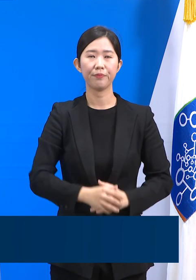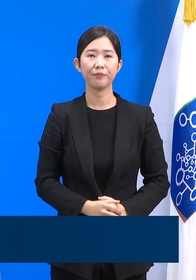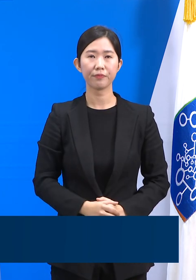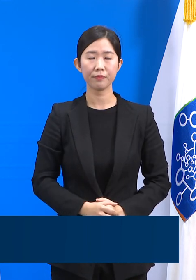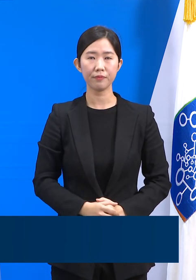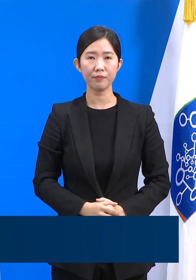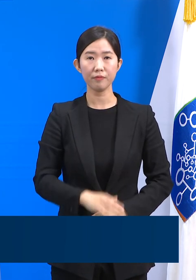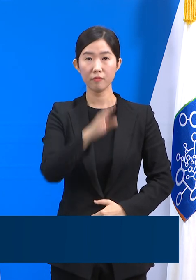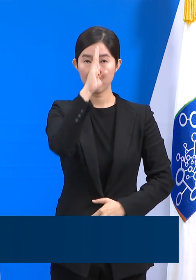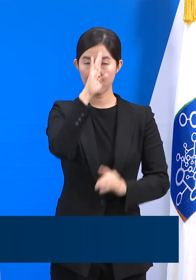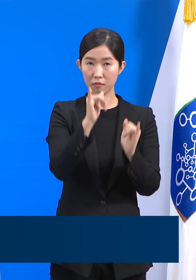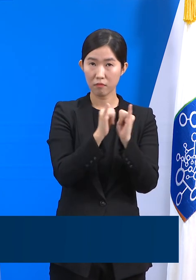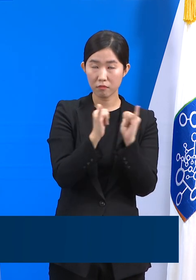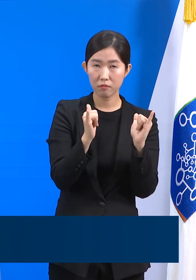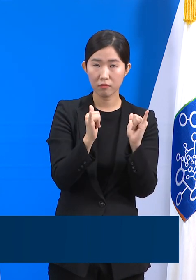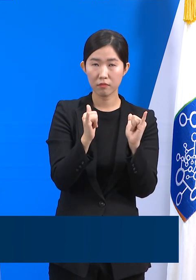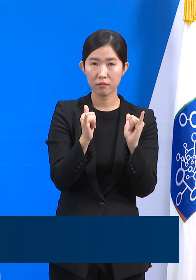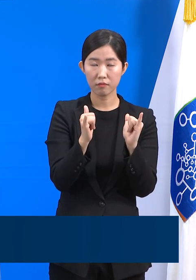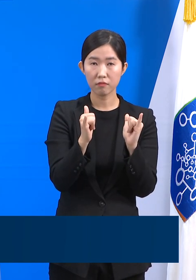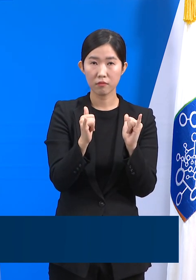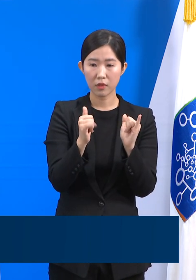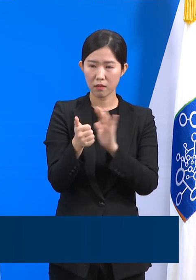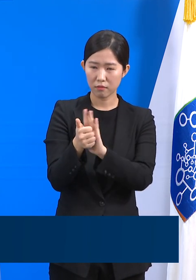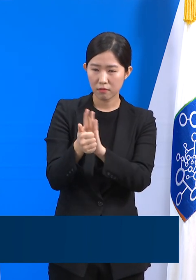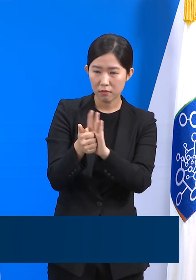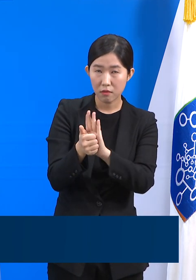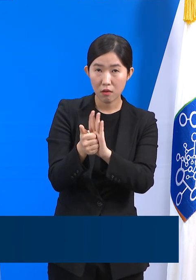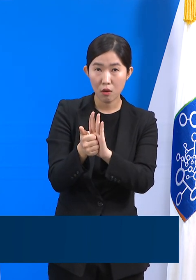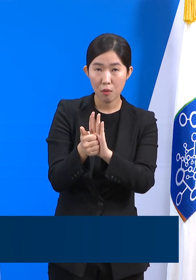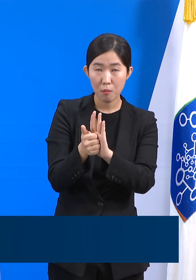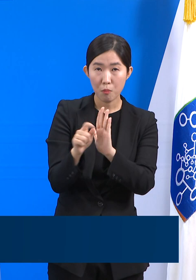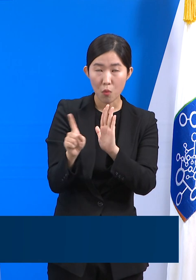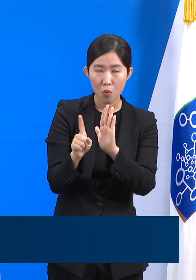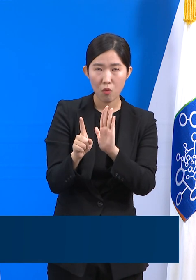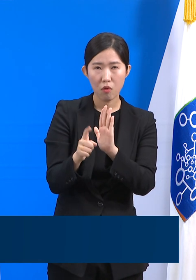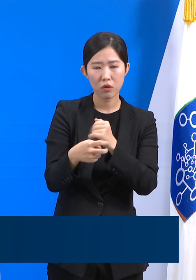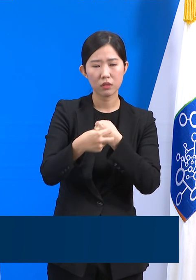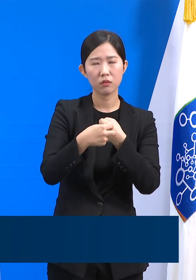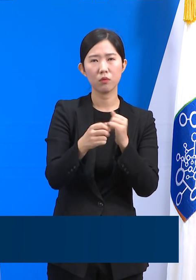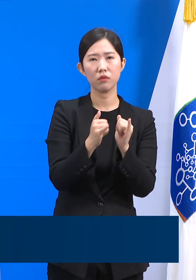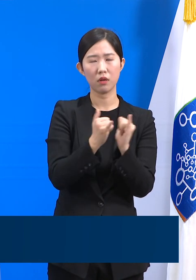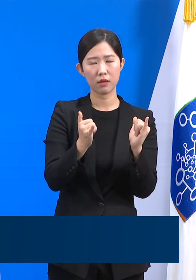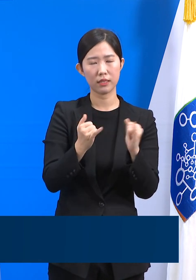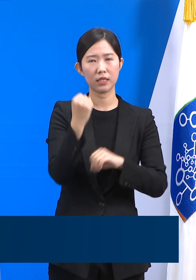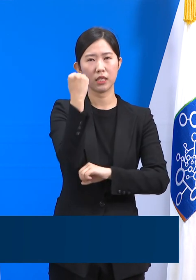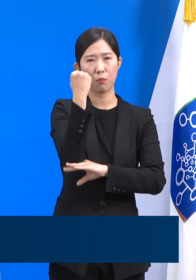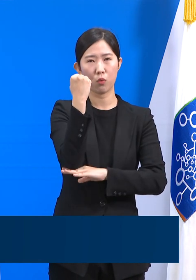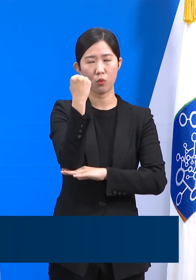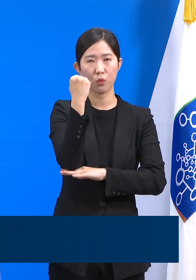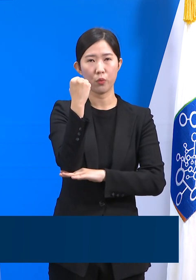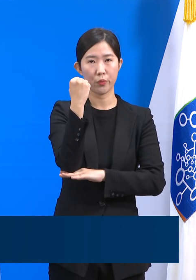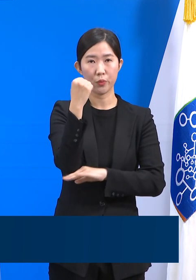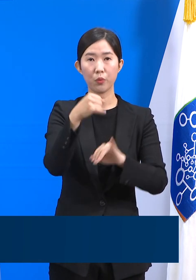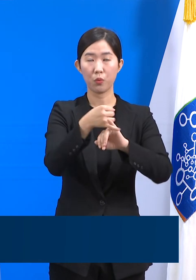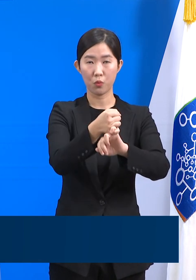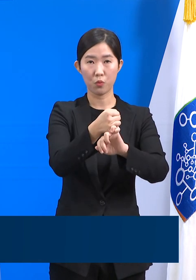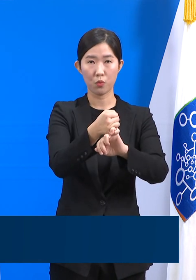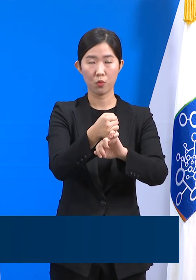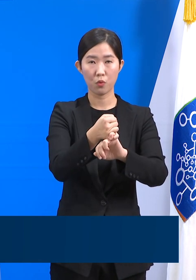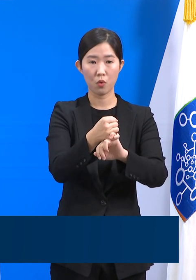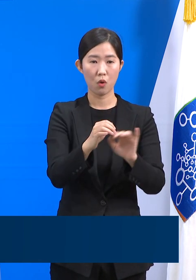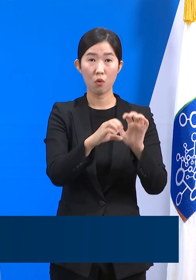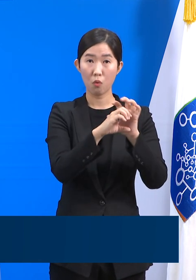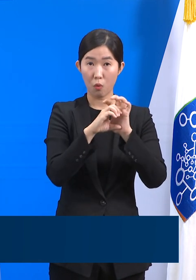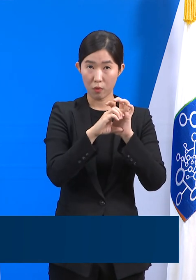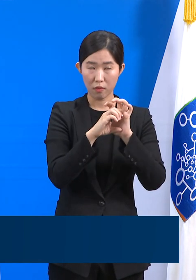환자에 대한 의료인의 케어는 건강과 행복한 삶을 위한 기본적 조건입니다. 코로나19로부터 환자의 존엄성이